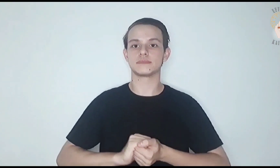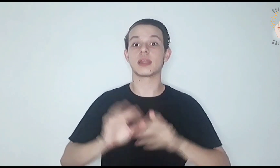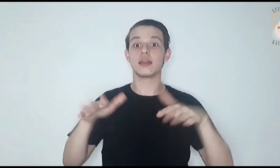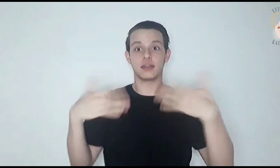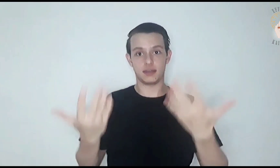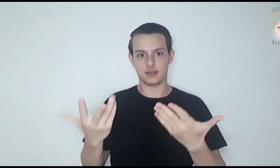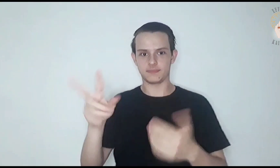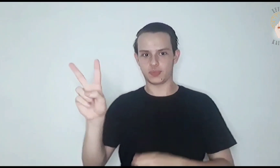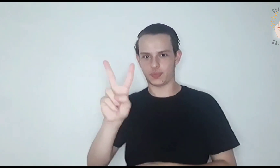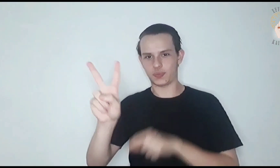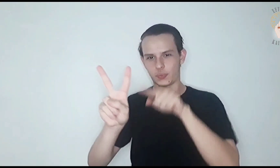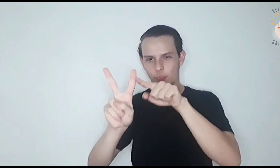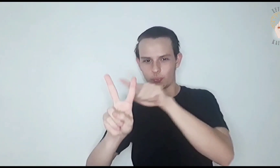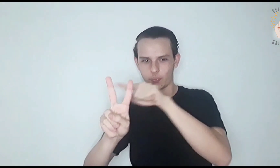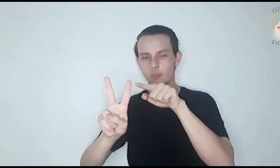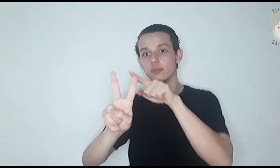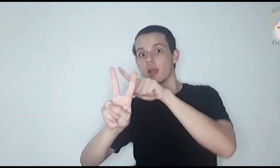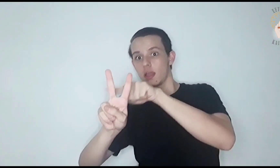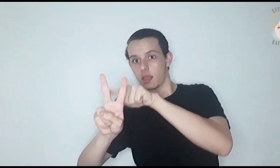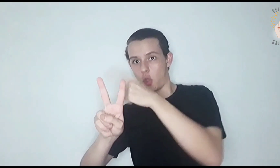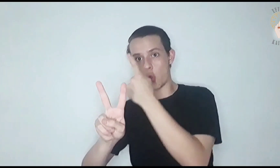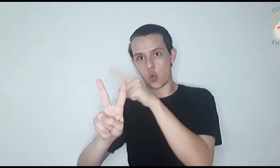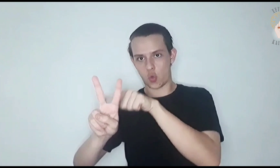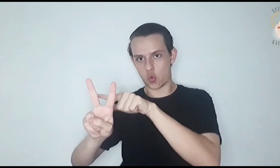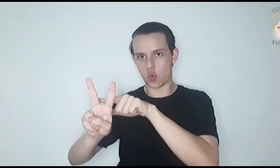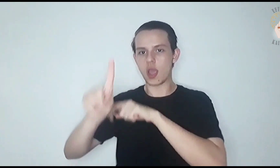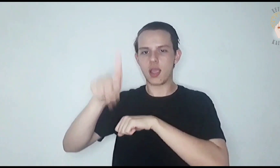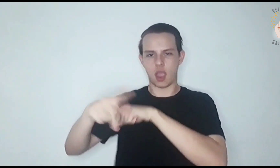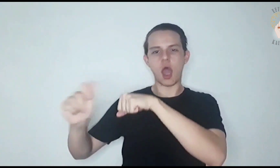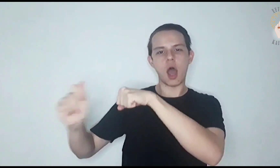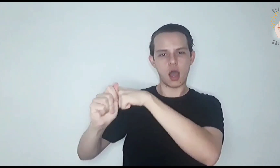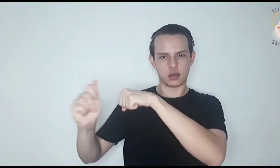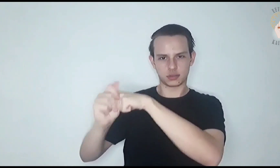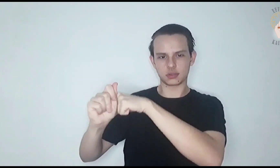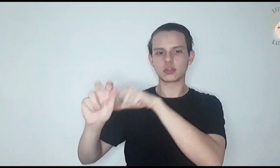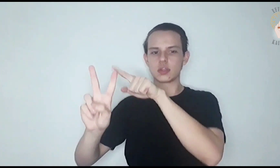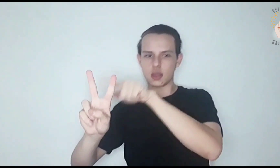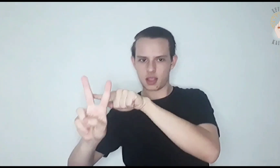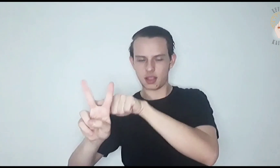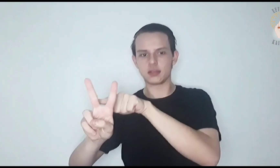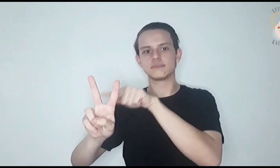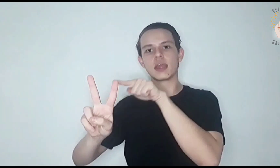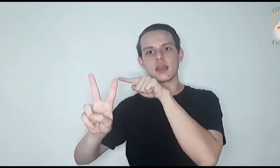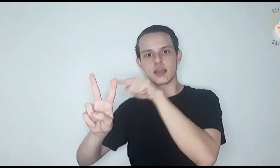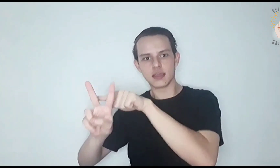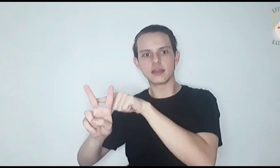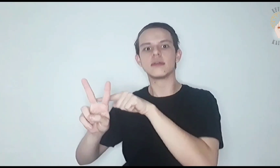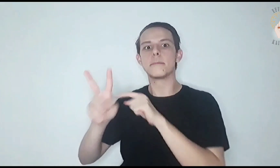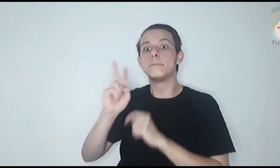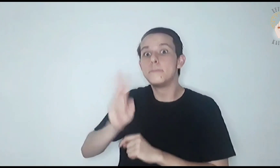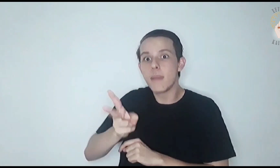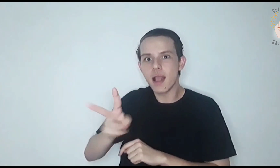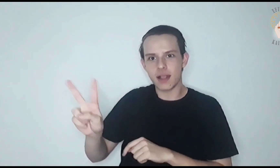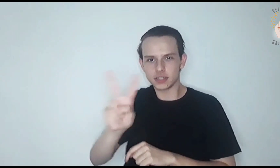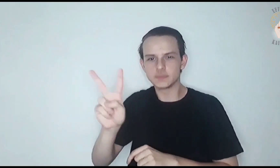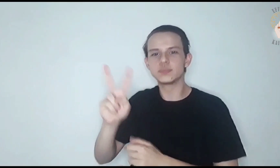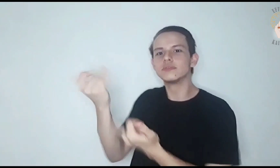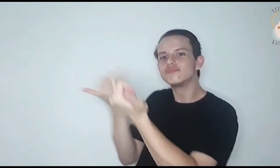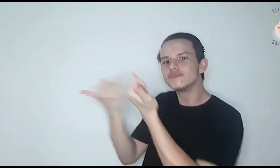André, irmão de Simão, Pedro, era um dos dois que ouviram as palavras de